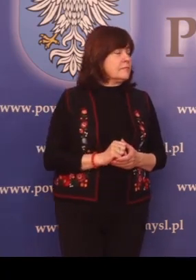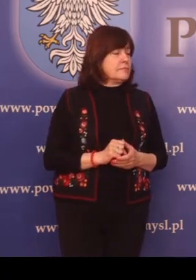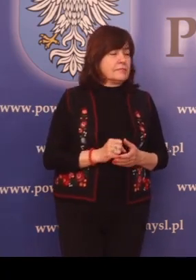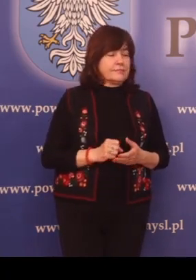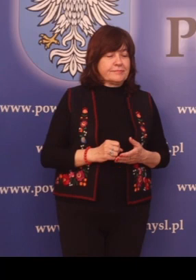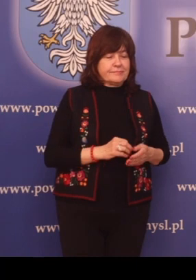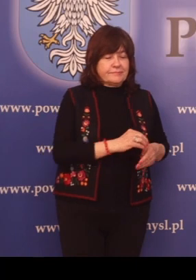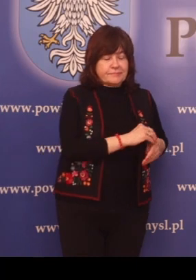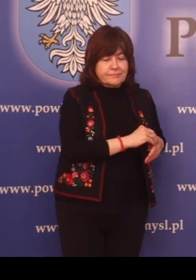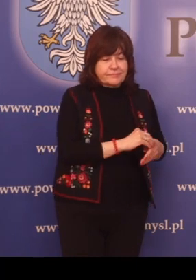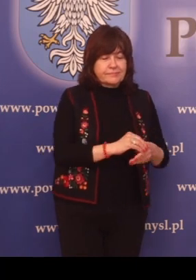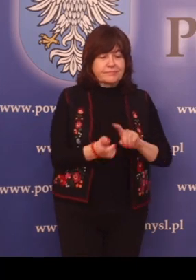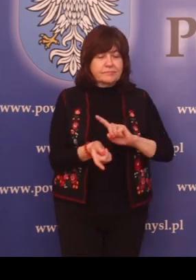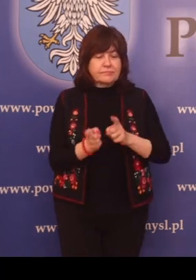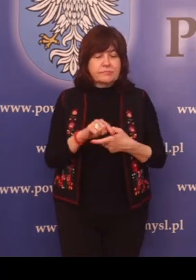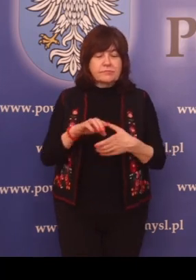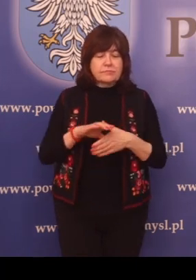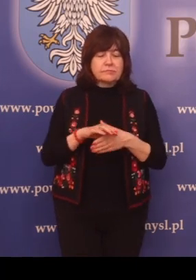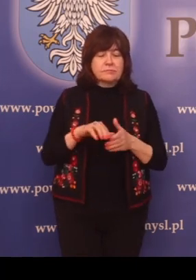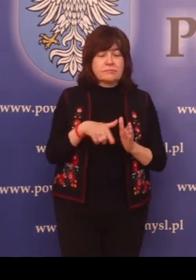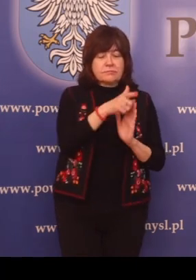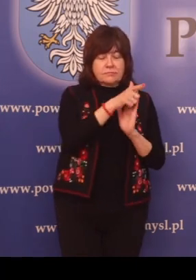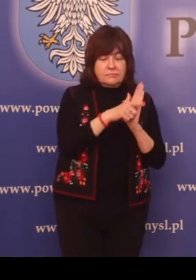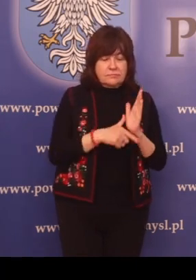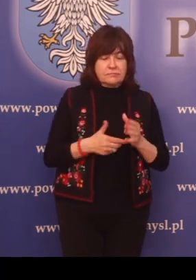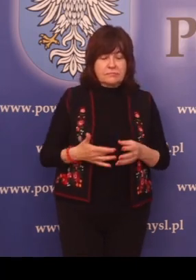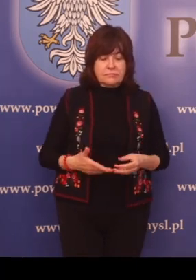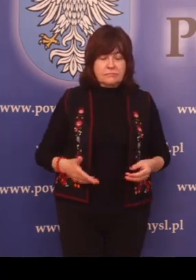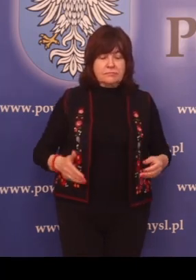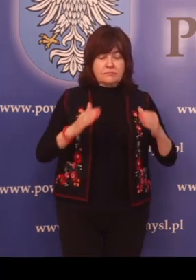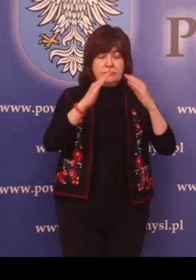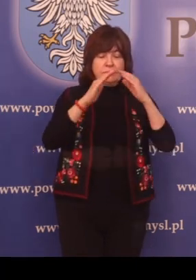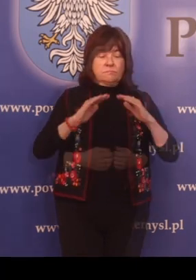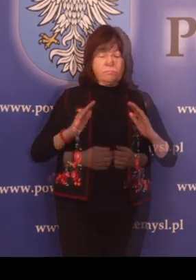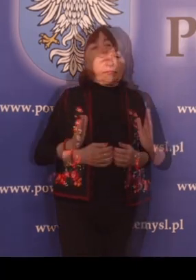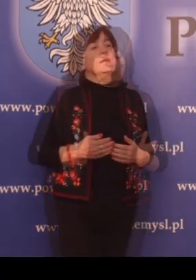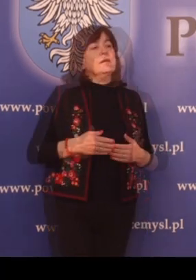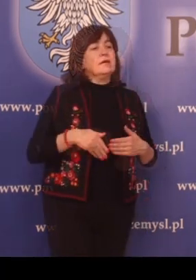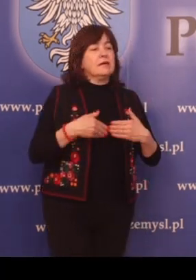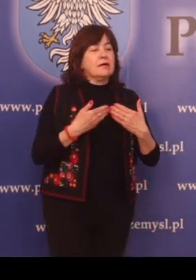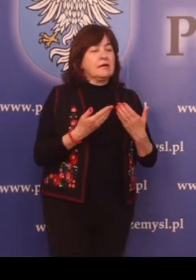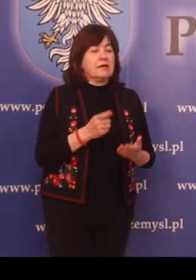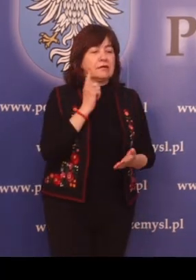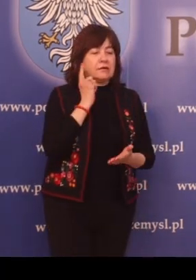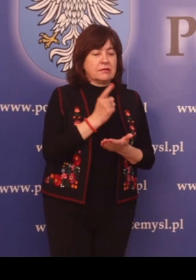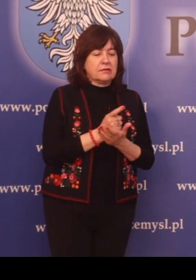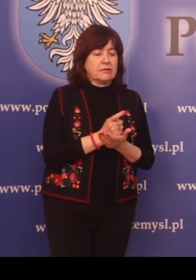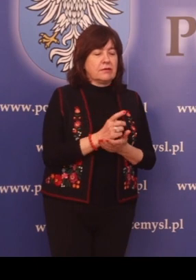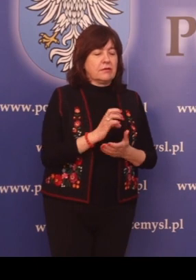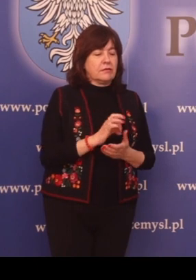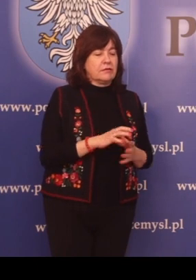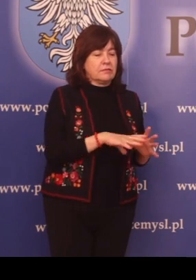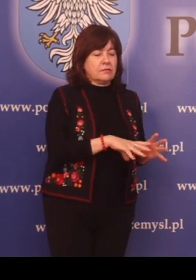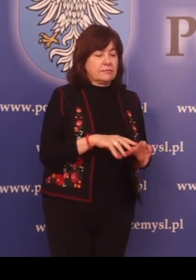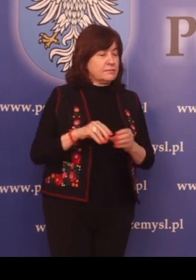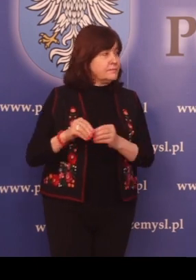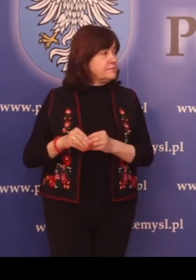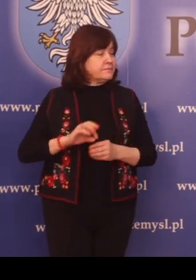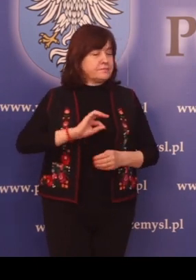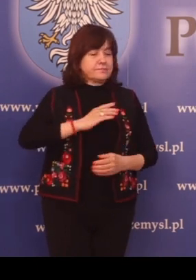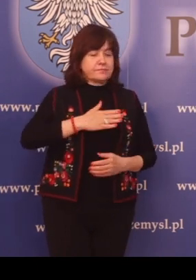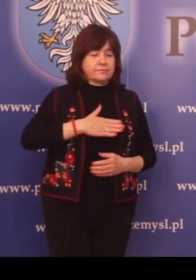Wprowadzenie zmian w ewidencji gruntów i budynków. Wydawanie decyzji o